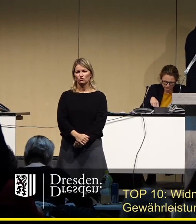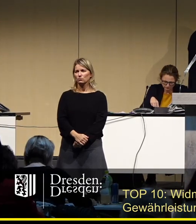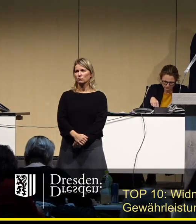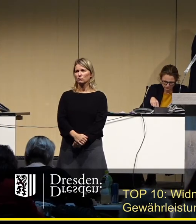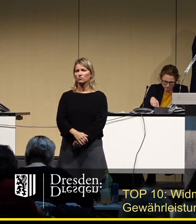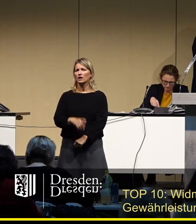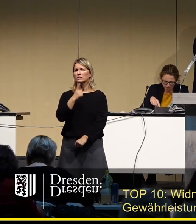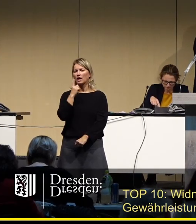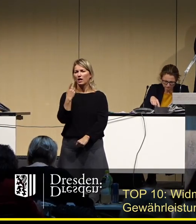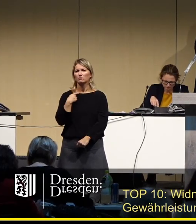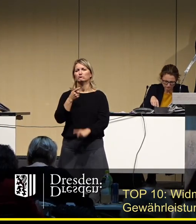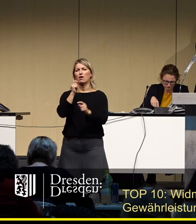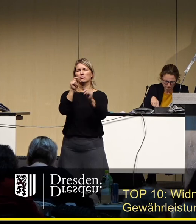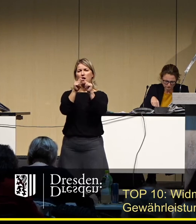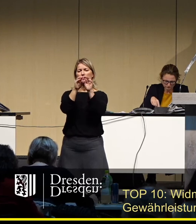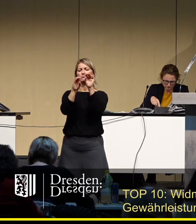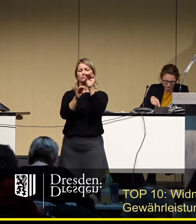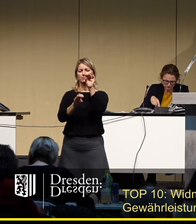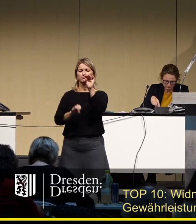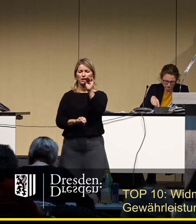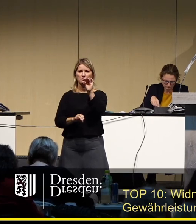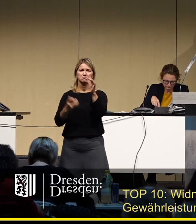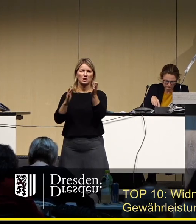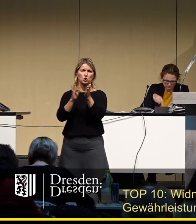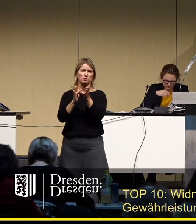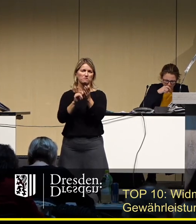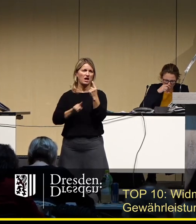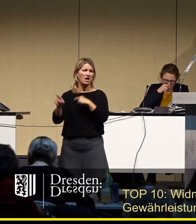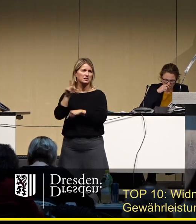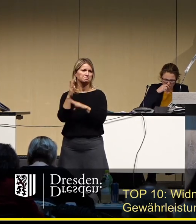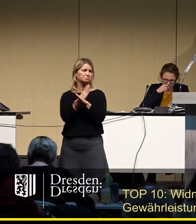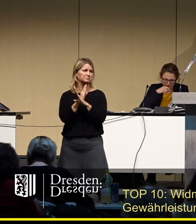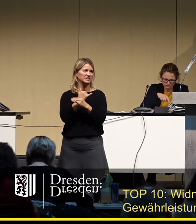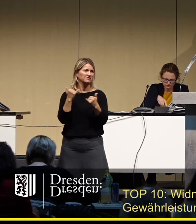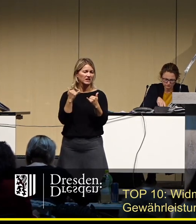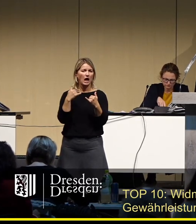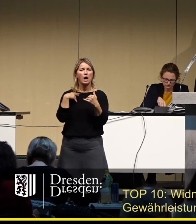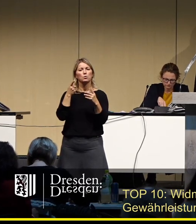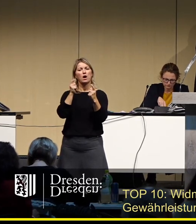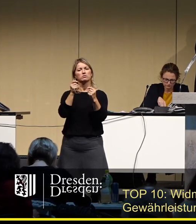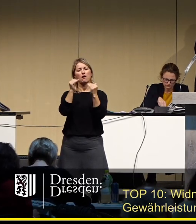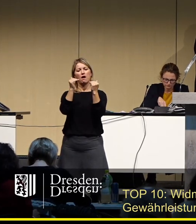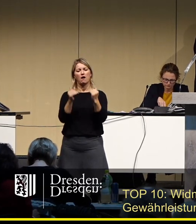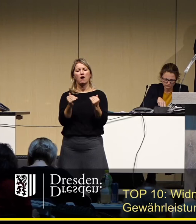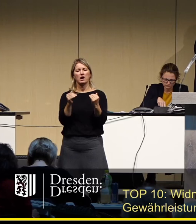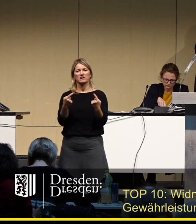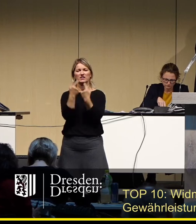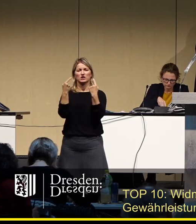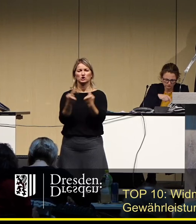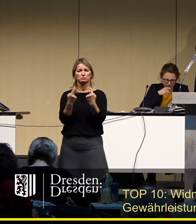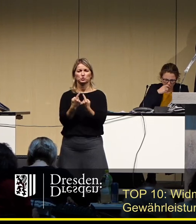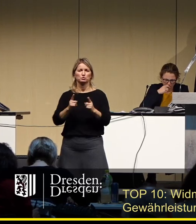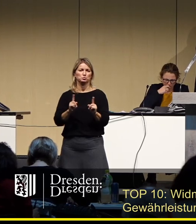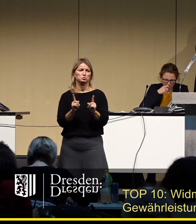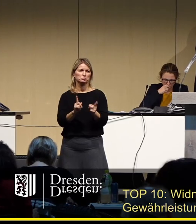automatisch hin dran machen. Je nachdem, wie es aufgenommen wird. Die sind auch nie widersprechend. Die kann im